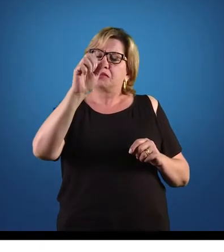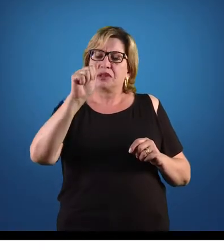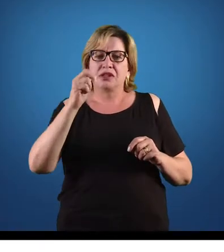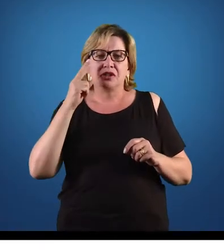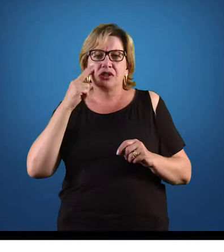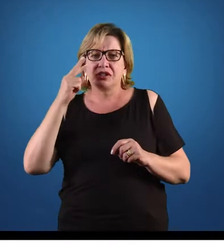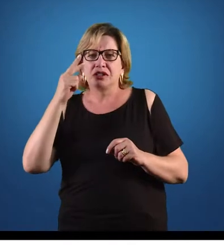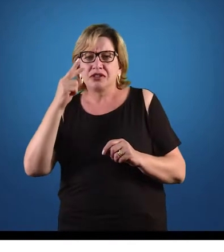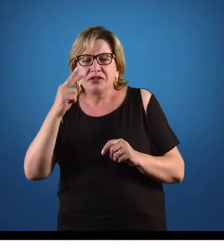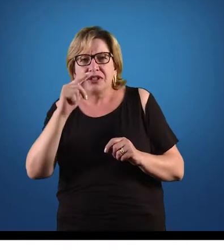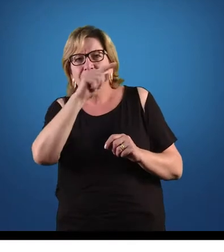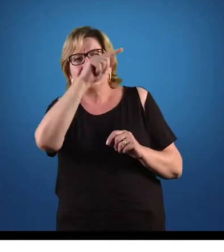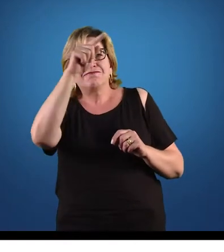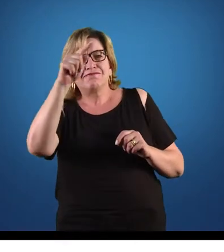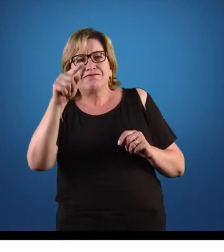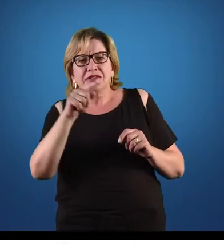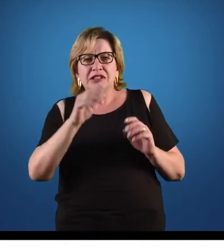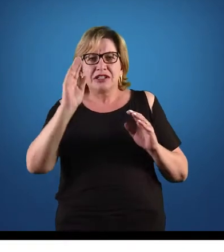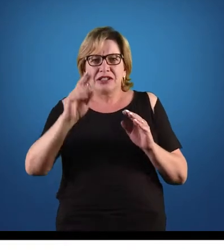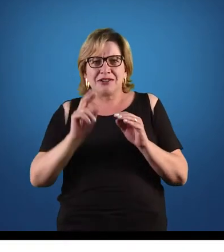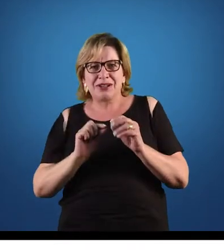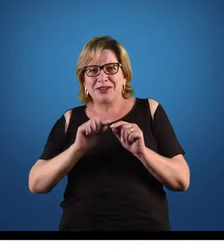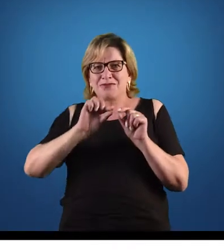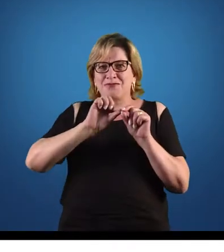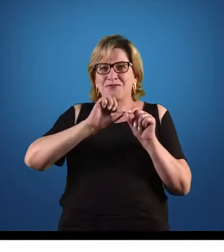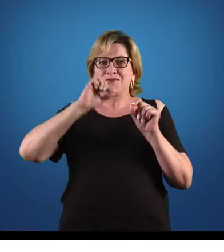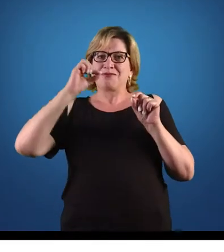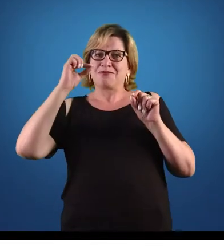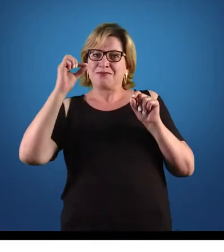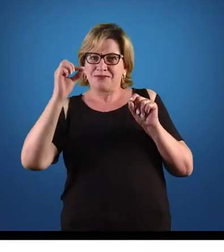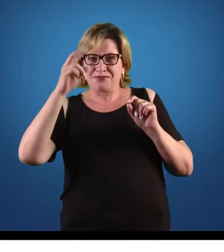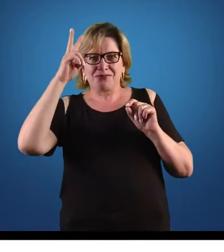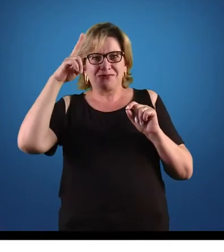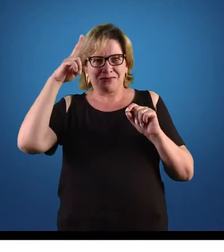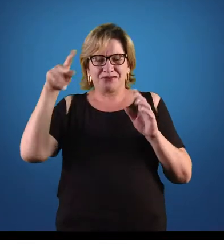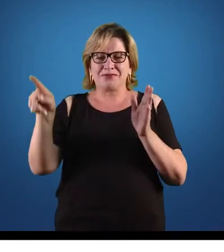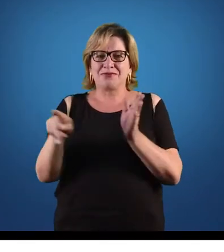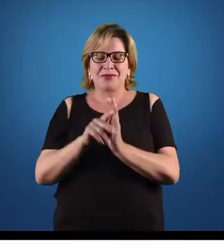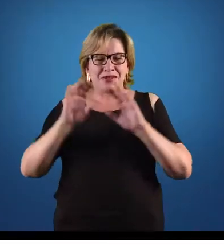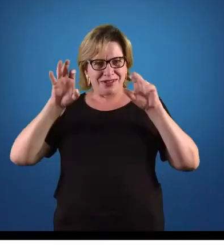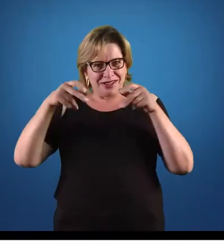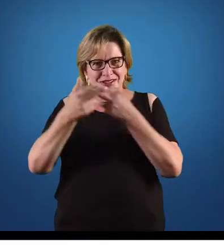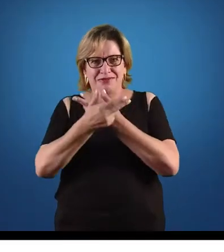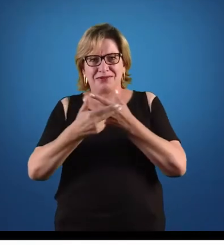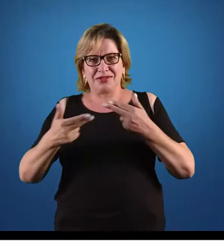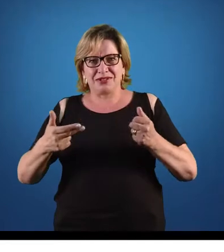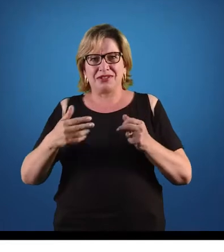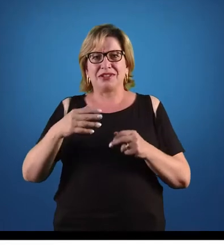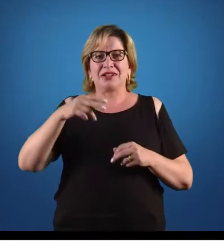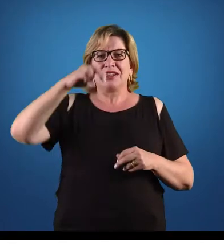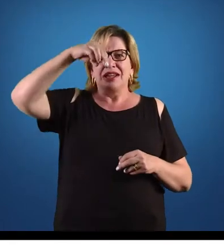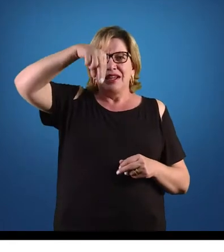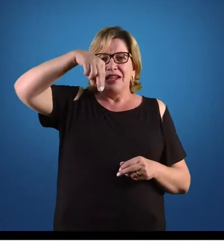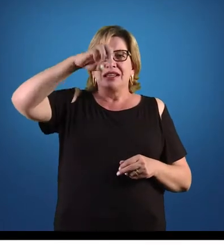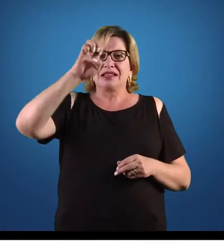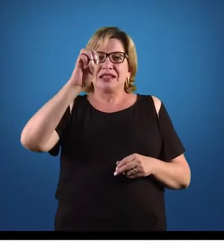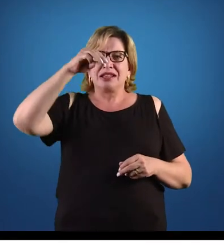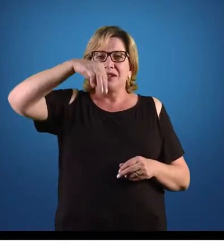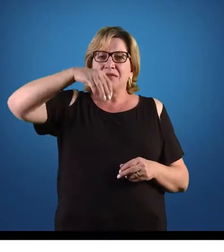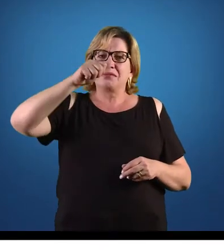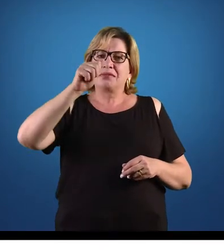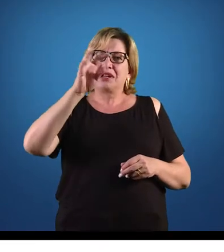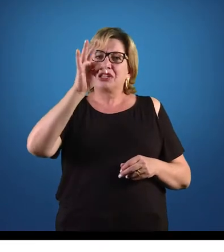Olhando o nosso cladograma, agora já dando mais um salto na historinha dos animais aqui, filo nematoda se encontra entre os